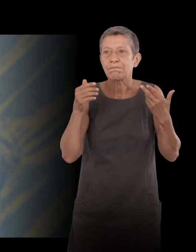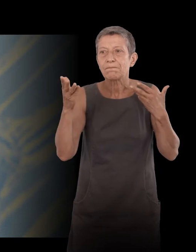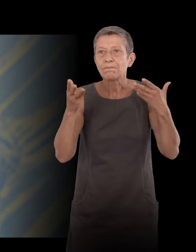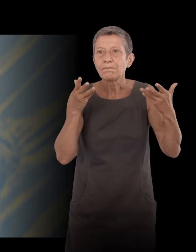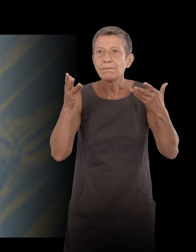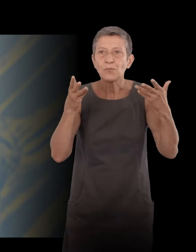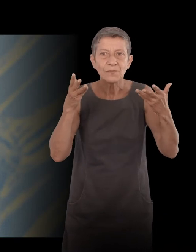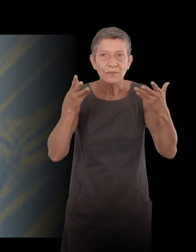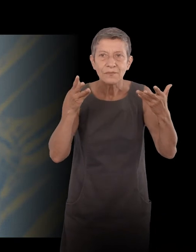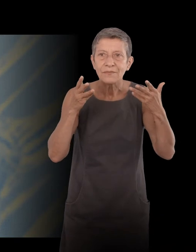a musician.